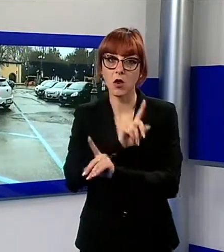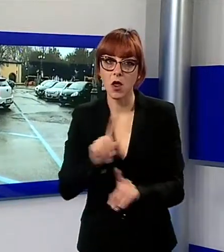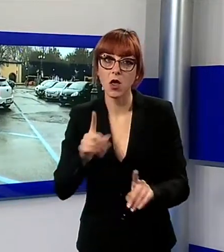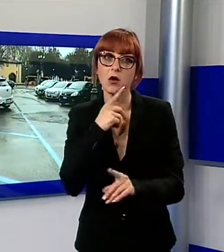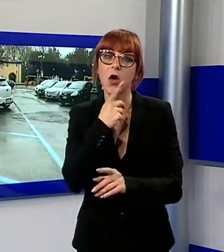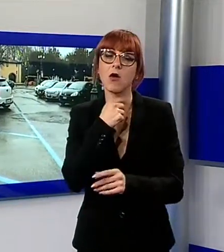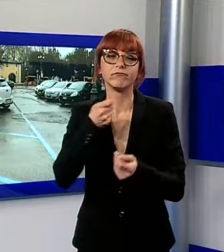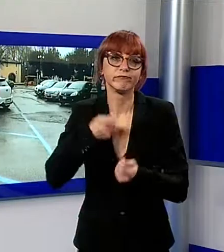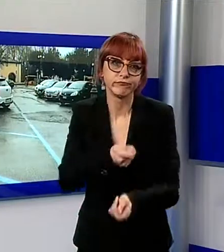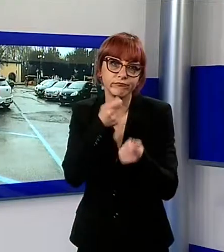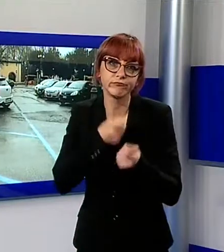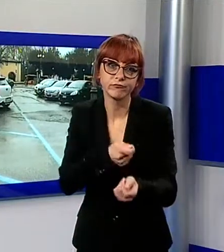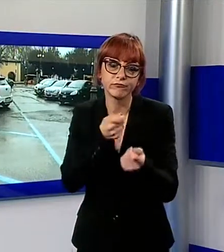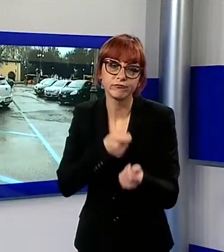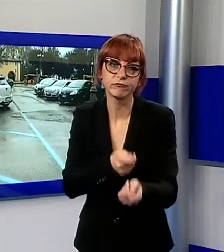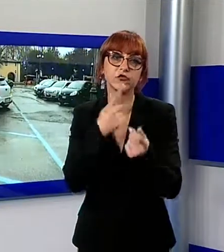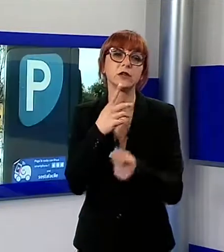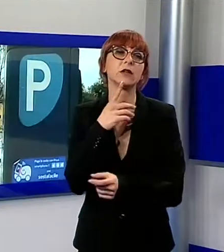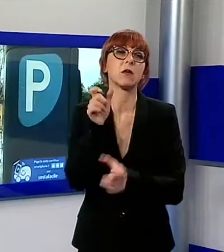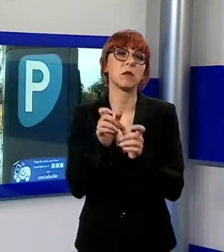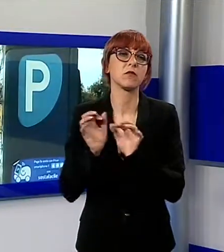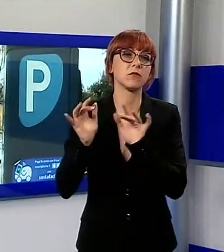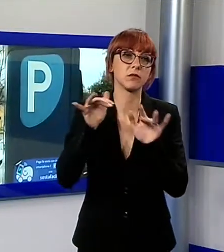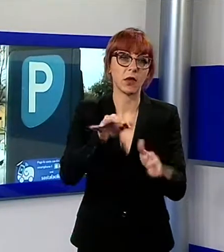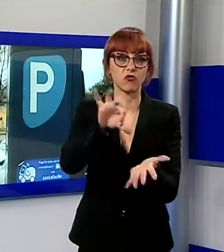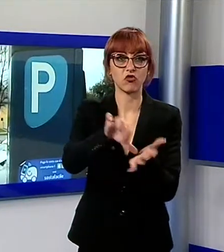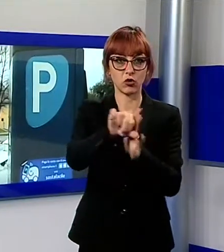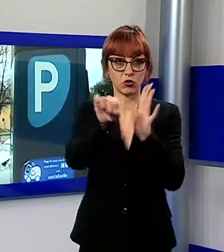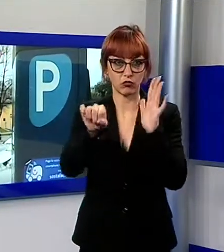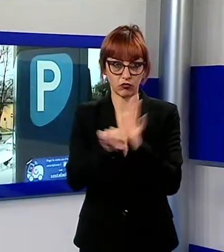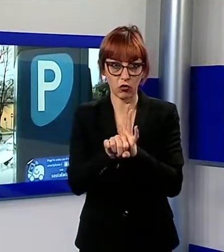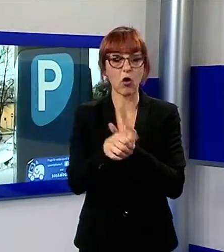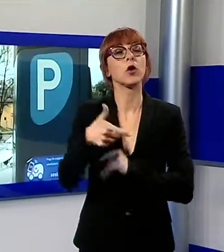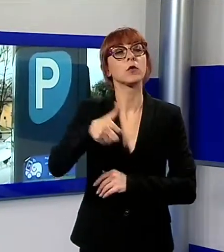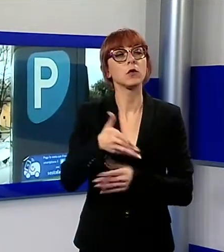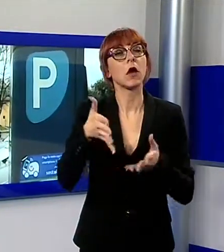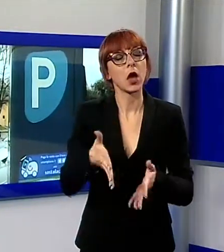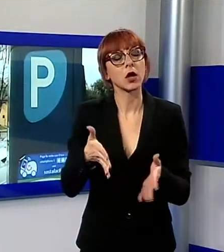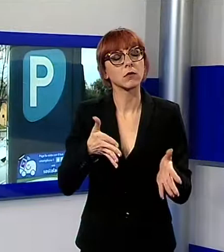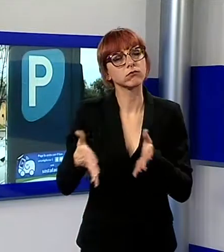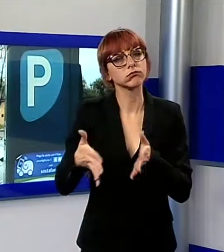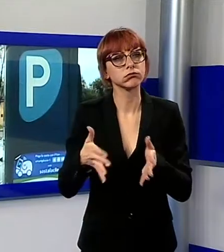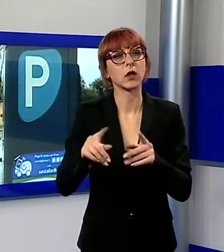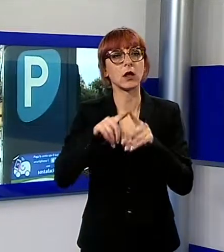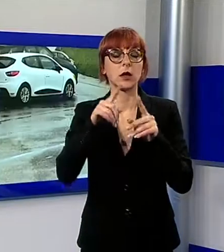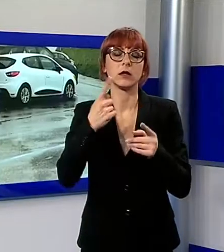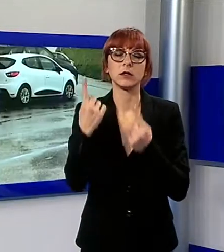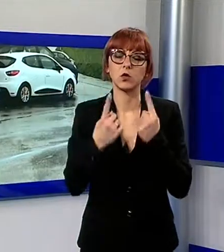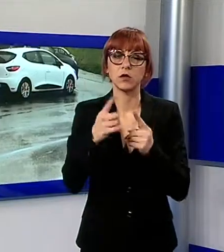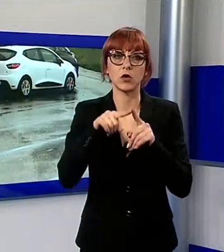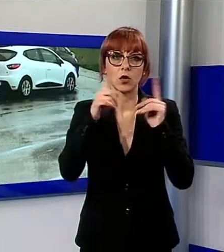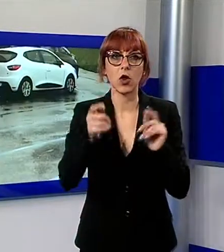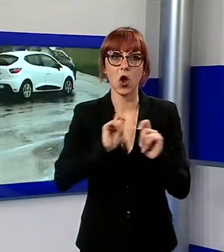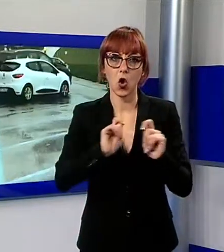ad un rilancio delle attività economiche in un periodo particolarmente critico per il commercio in generale. Per tutto questo però il Comune